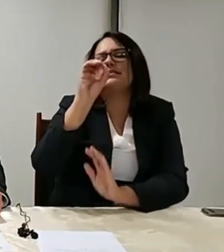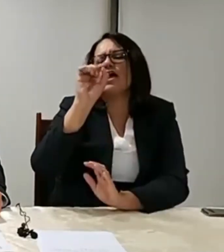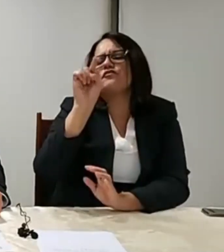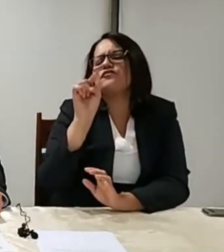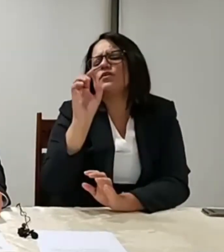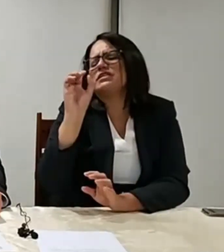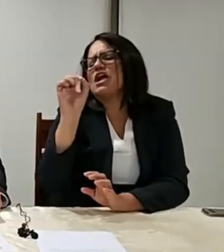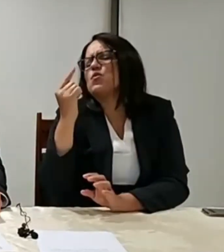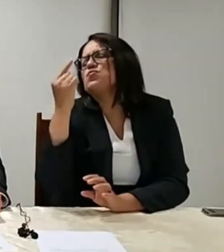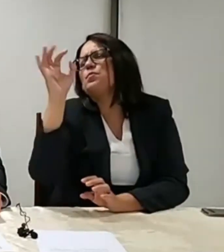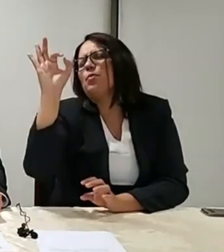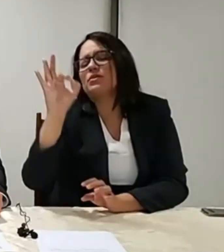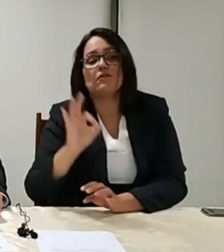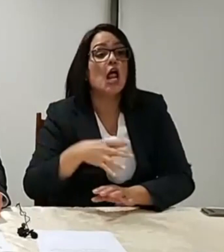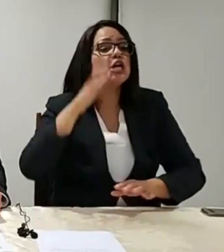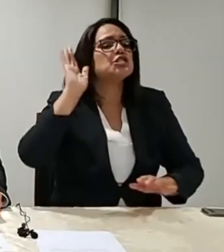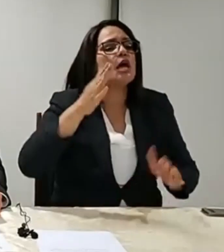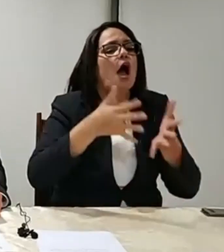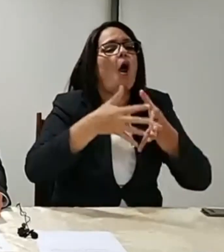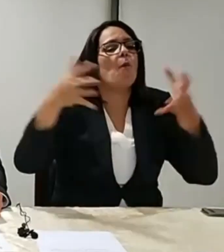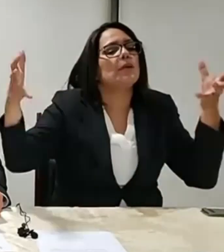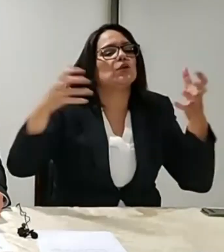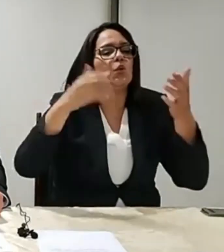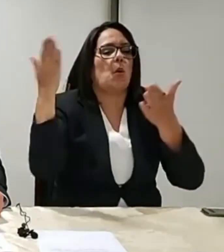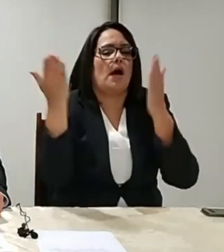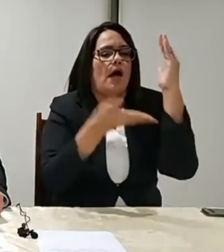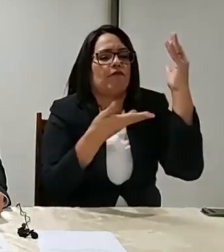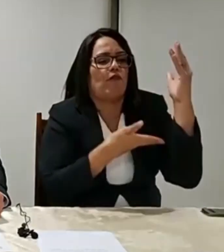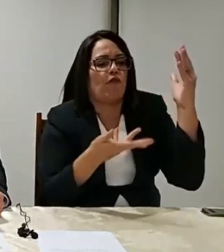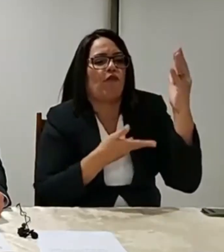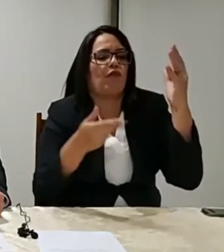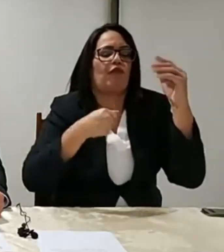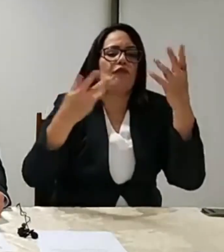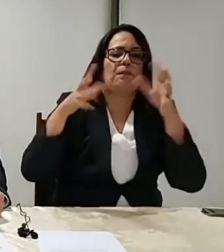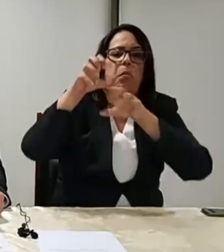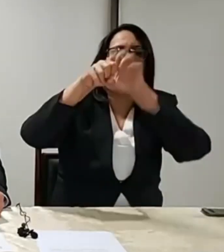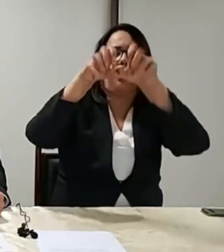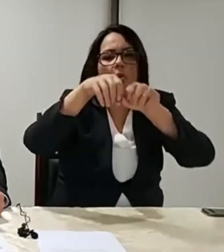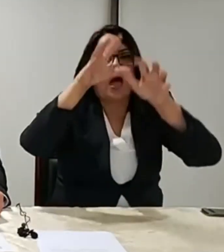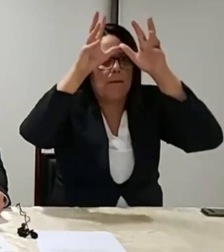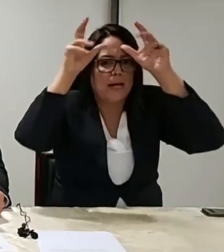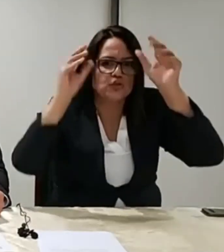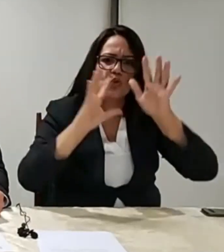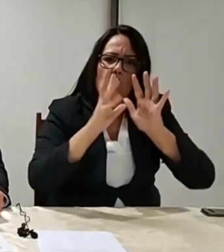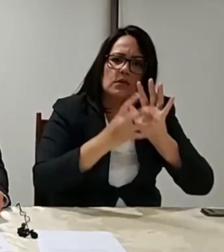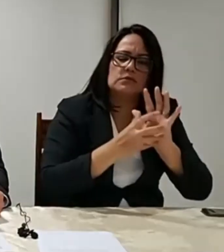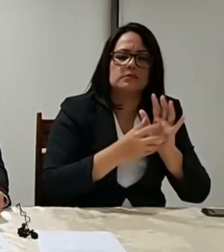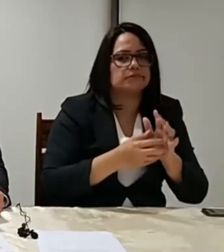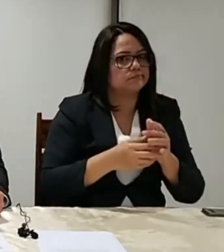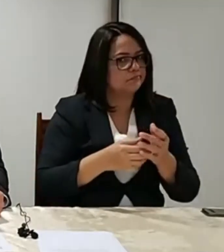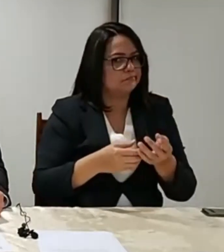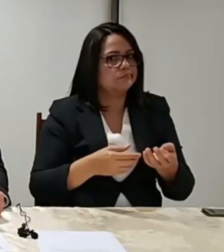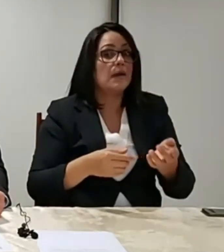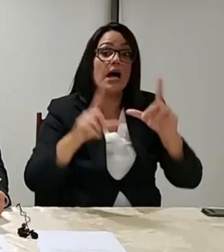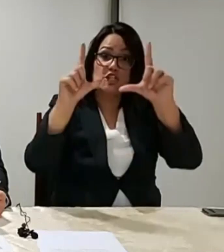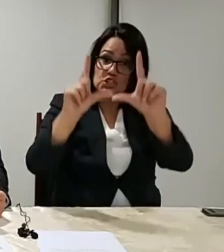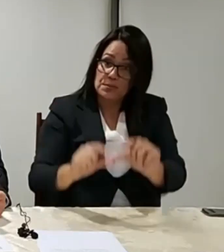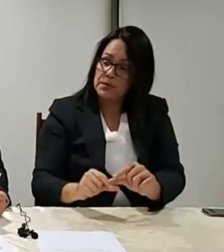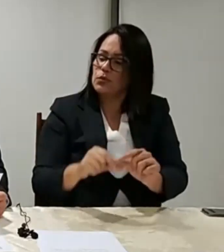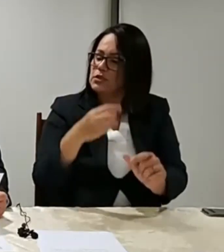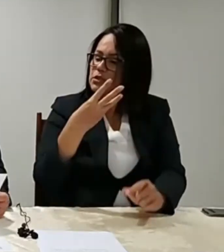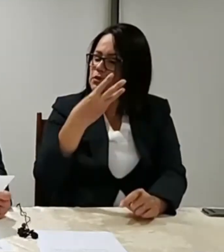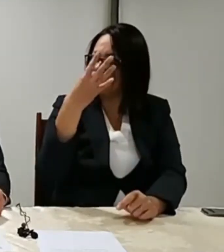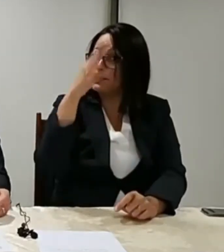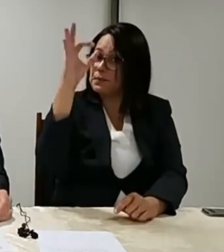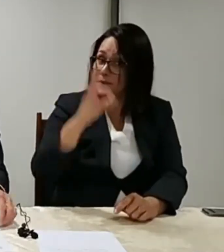0,1%, falaria que aumentou os matamentos da Amazônia. E nos últimos sete meses, não sei por que sete meses aqui, a redução acumulada chegou